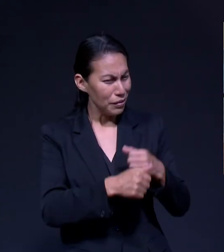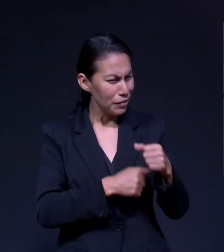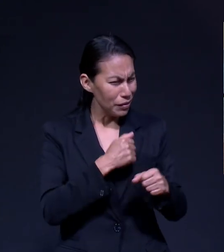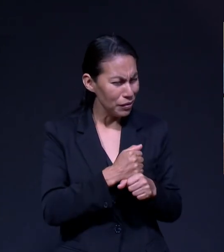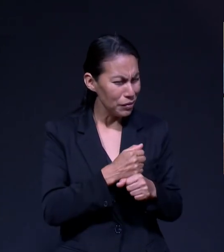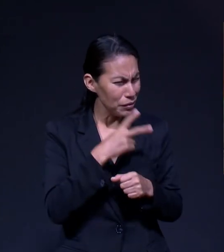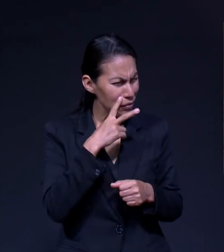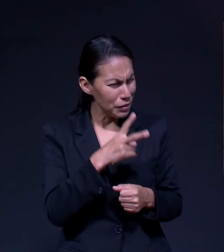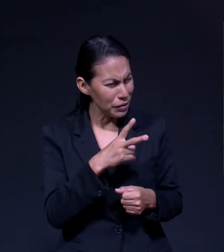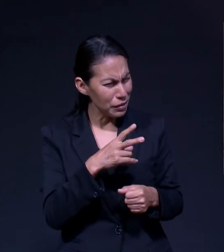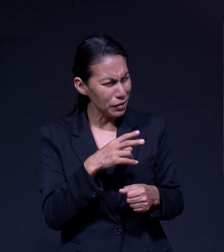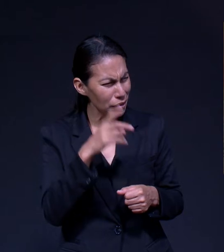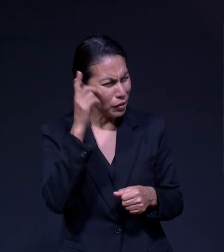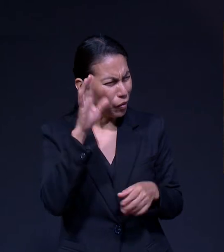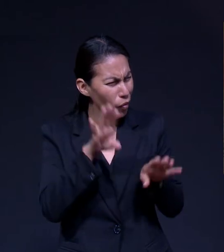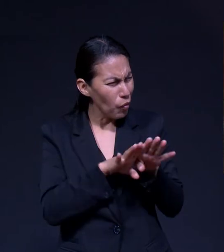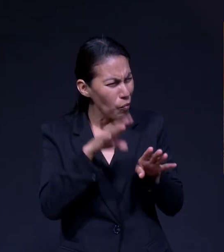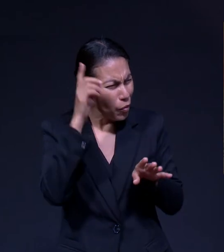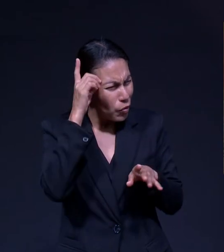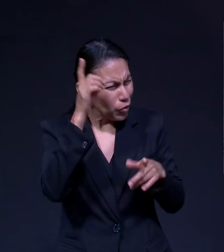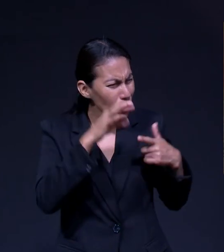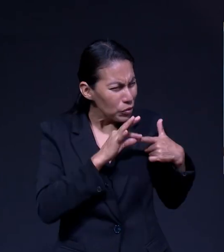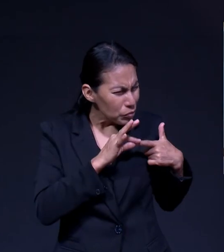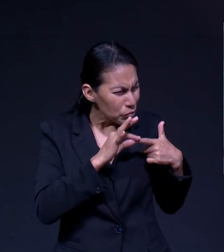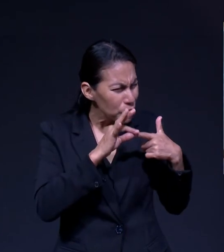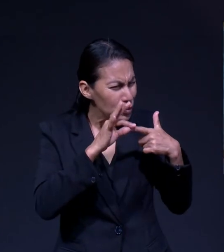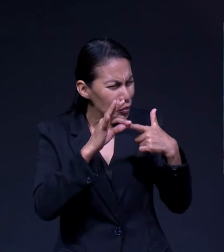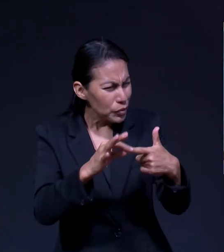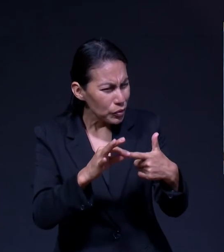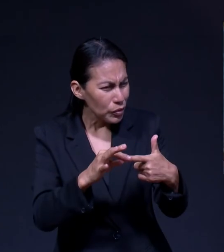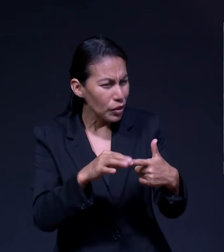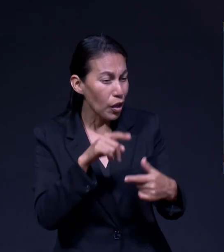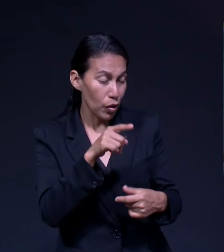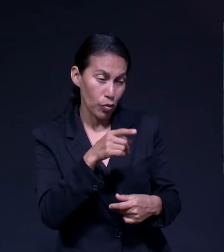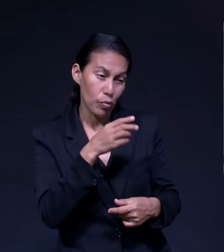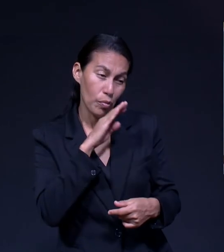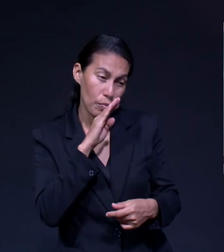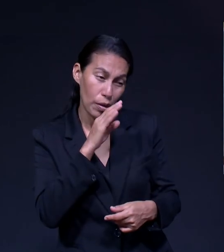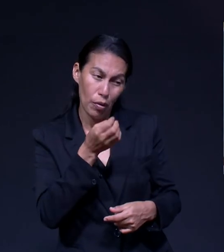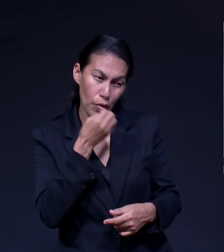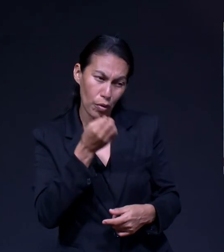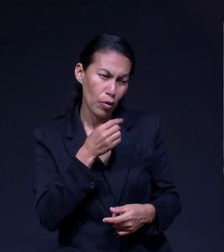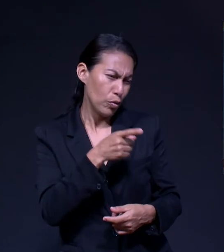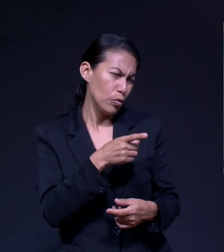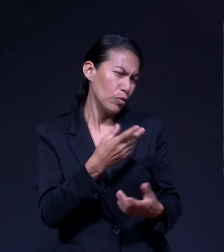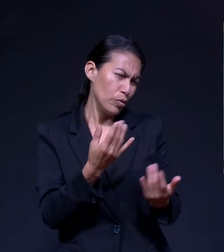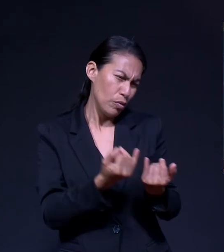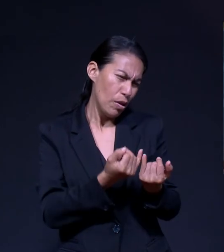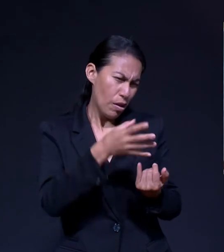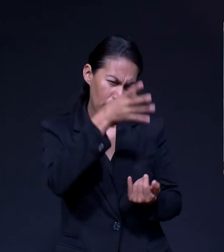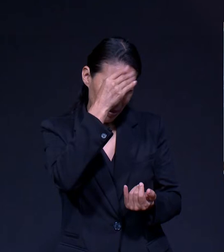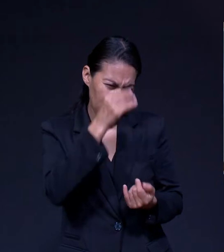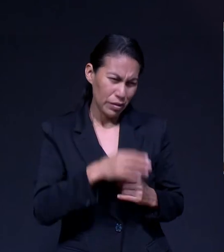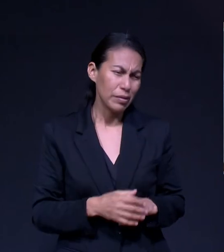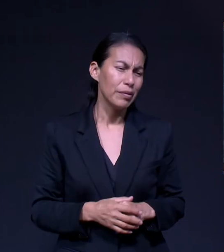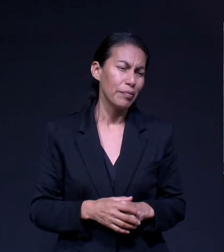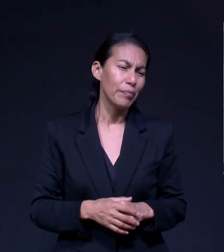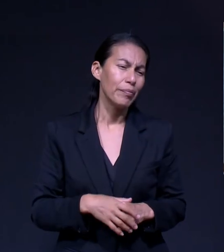La mano De Dios Guiando En esta Petición De tu mamá Y tú Aprendiste A orar De esa manera Cuéntanos Algo De cómo Dios Te ha